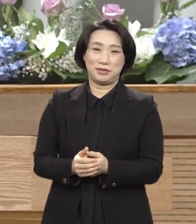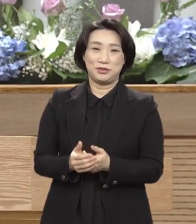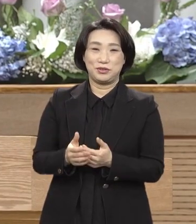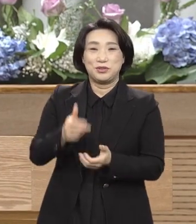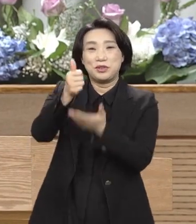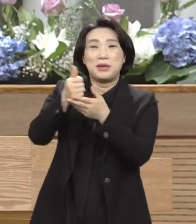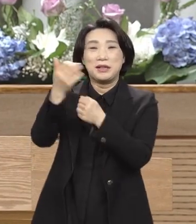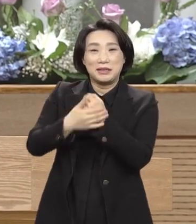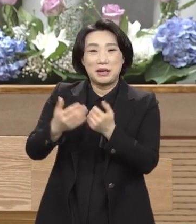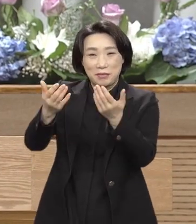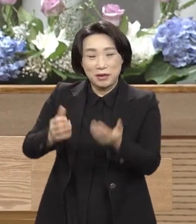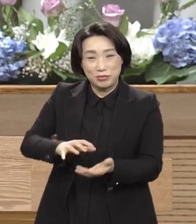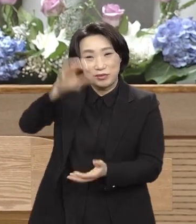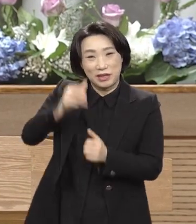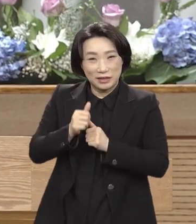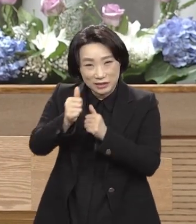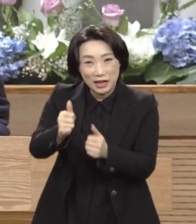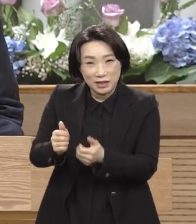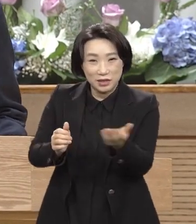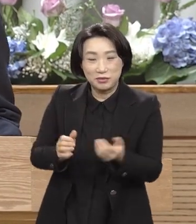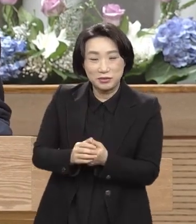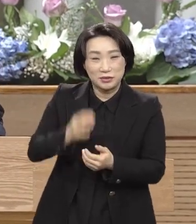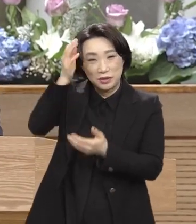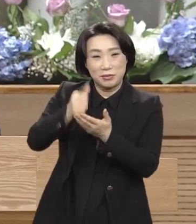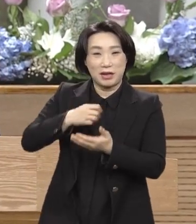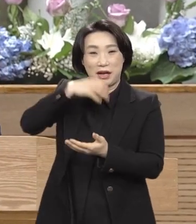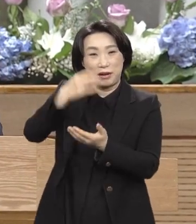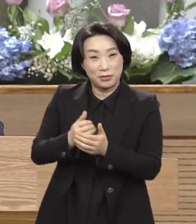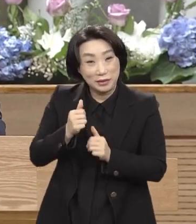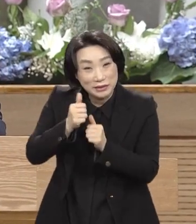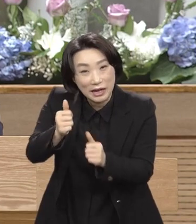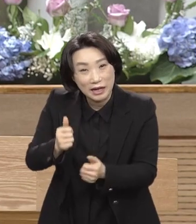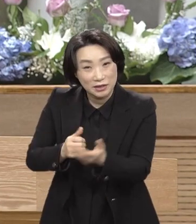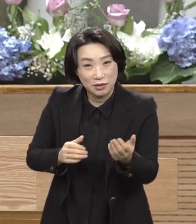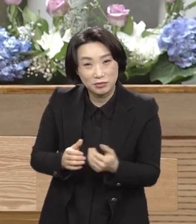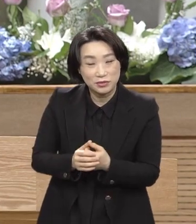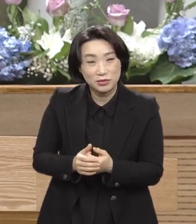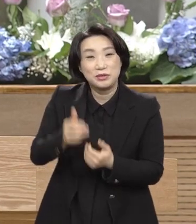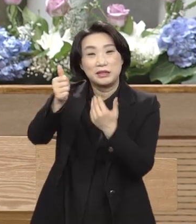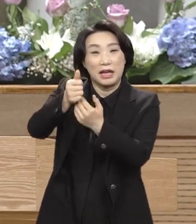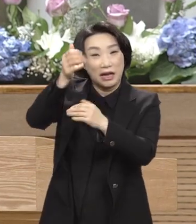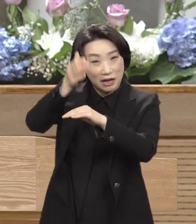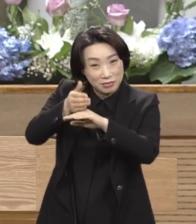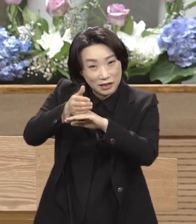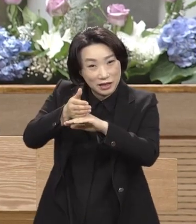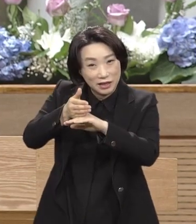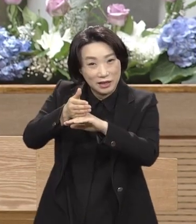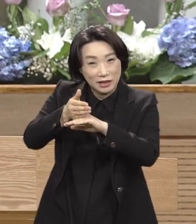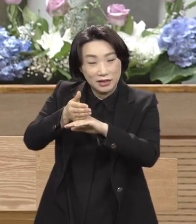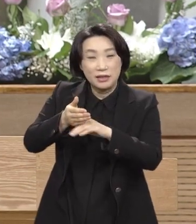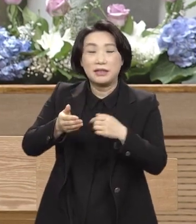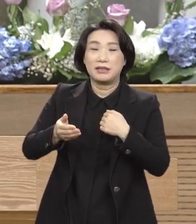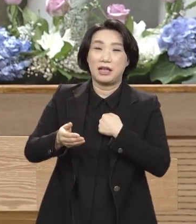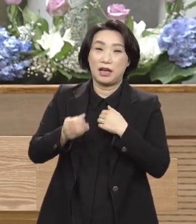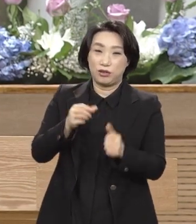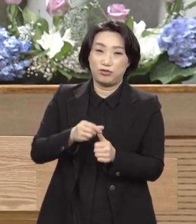분량에 따라 성령의 감동에 따라 주님 앞에 내가 구원의 은혜를